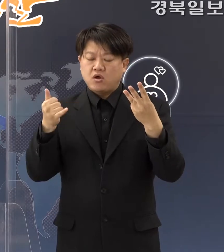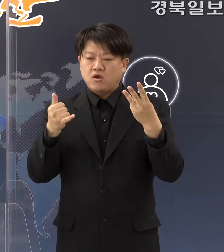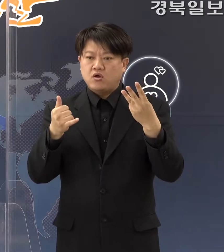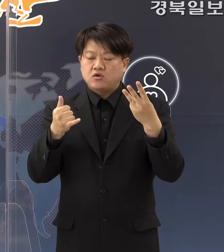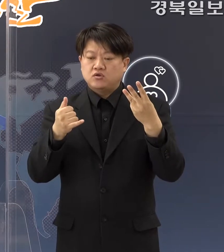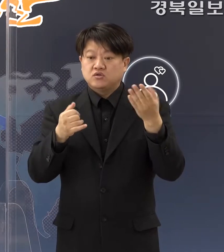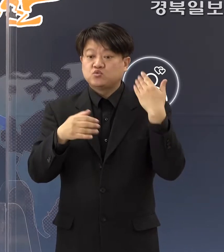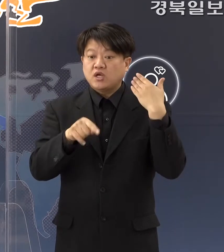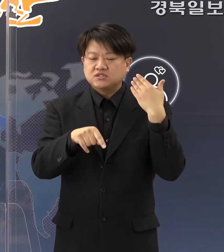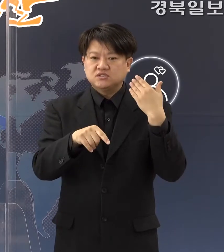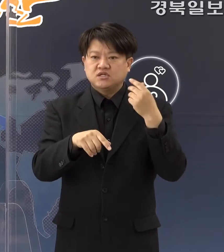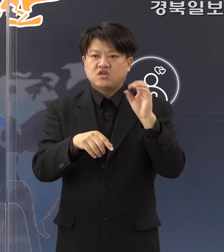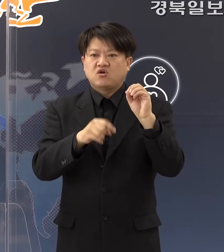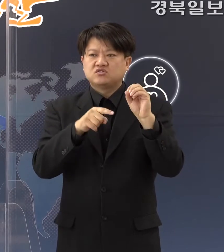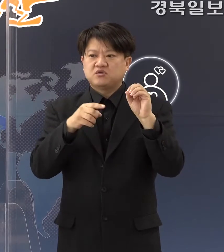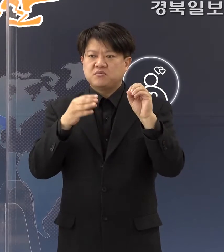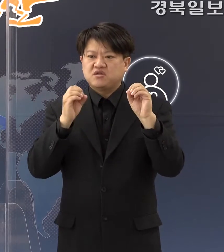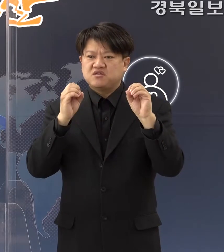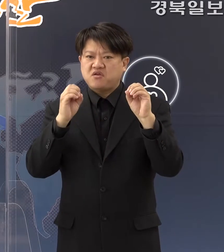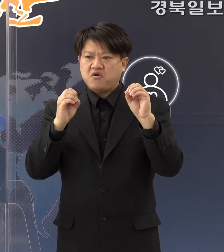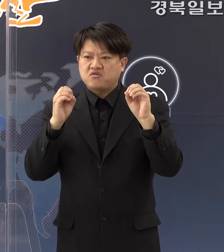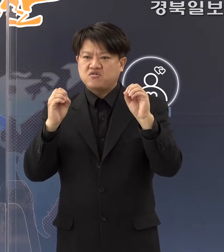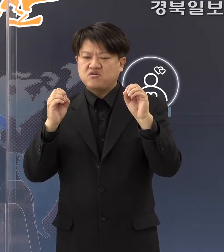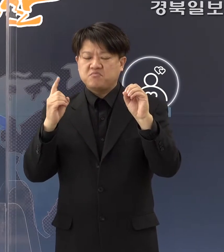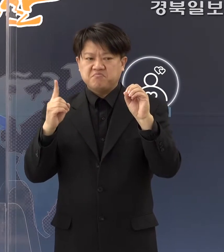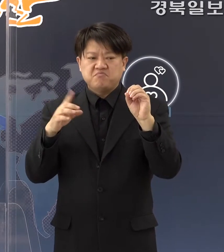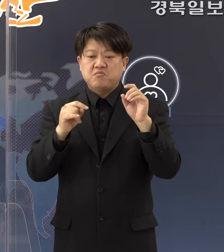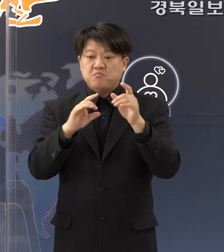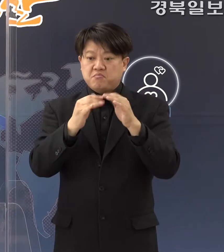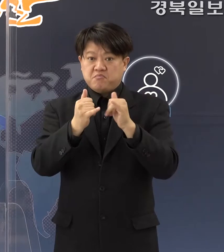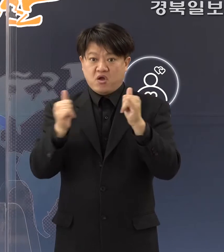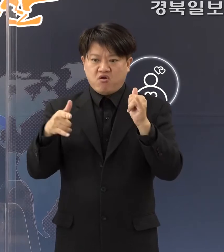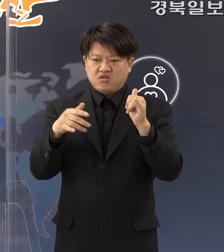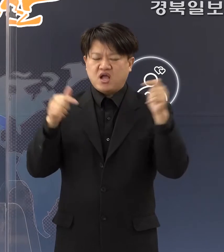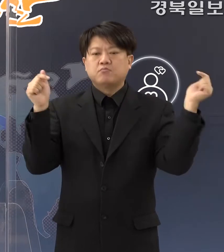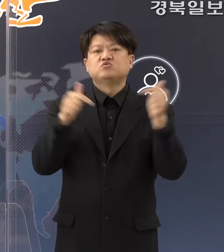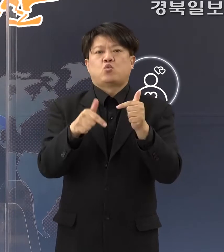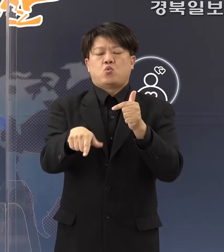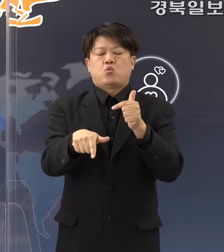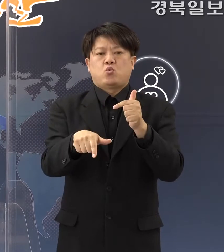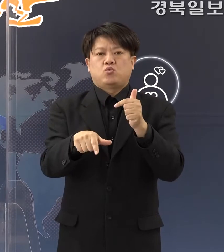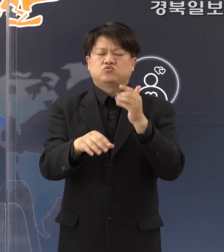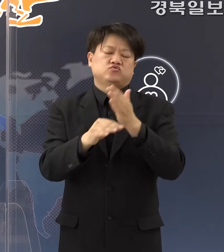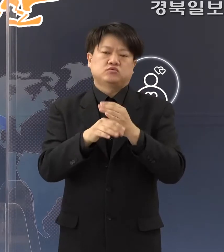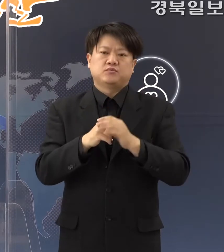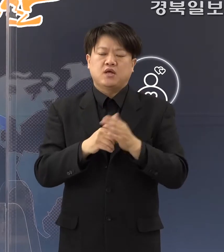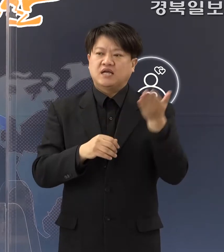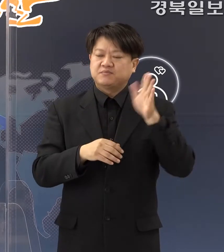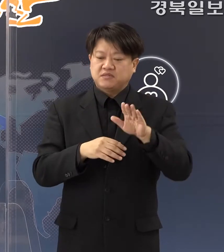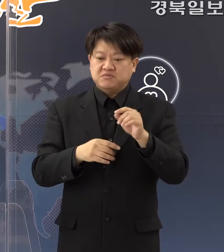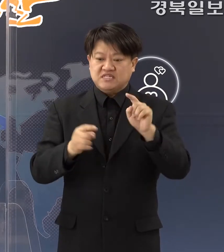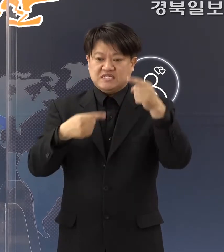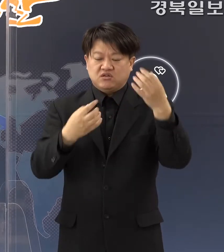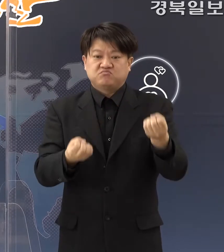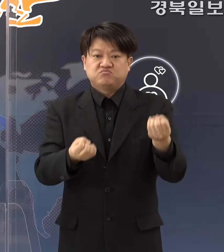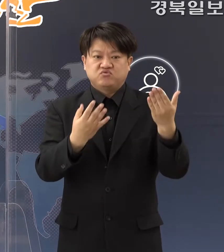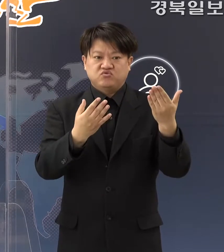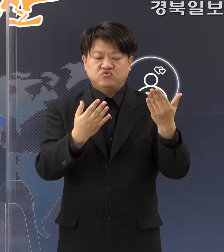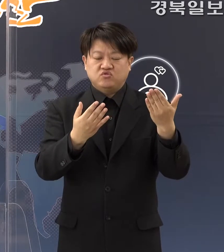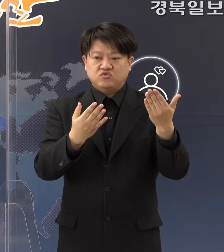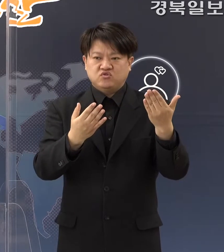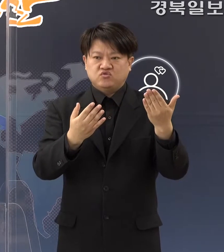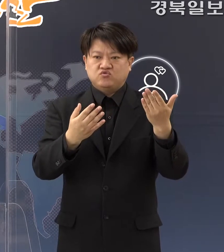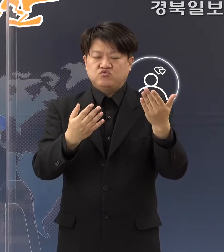0.6명의 감소세를 보이고 있습니다. 그러나 설 연휴와 또 사회적 거리 두기